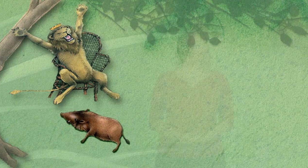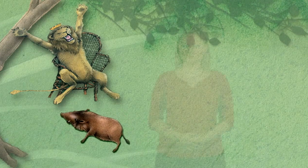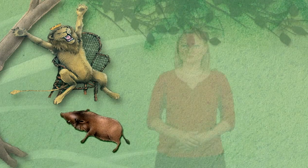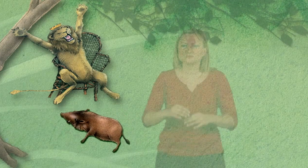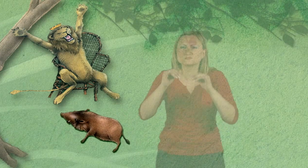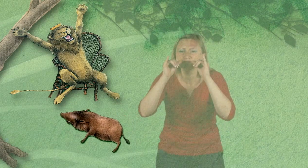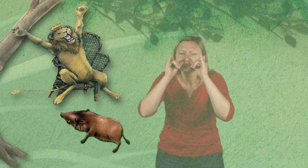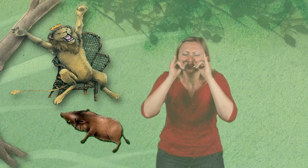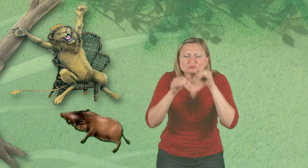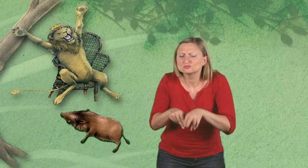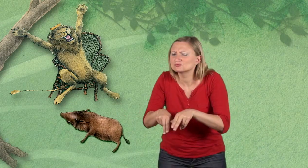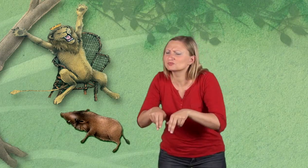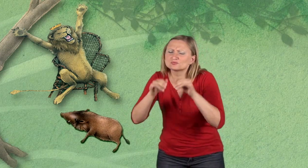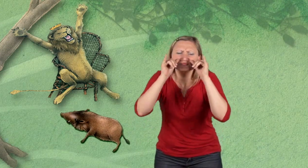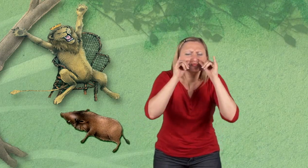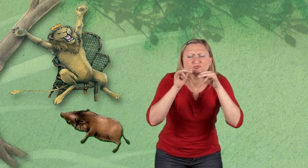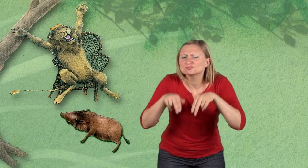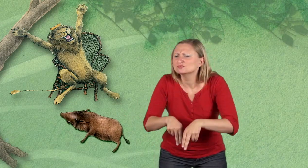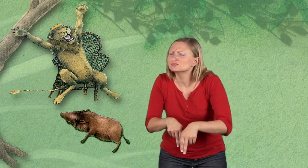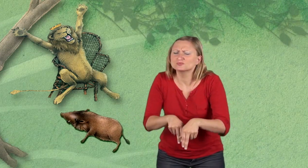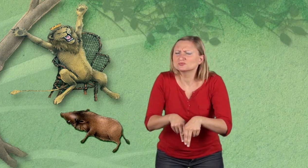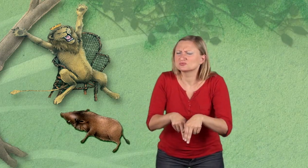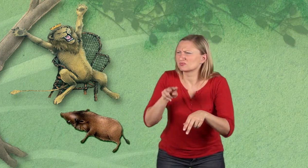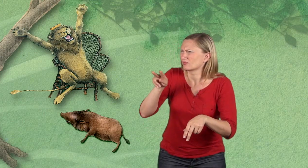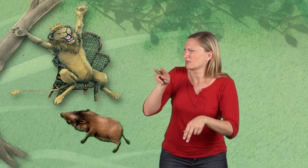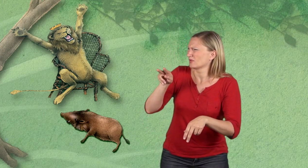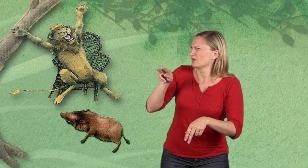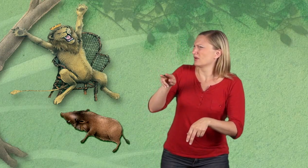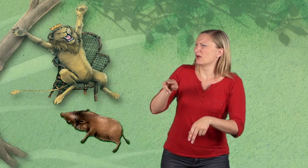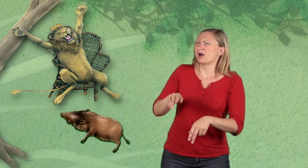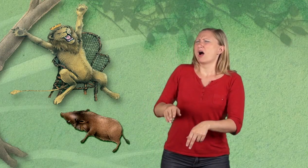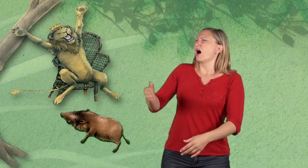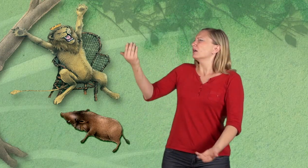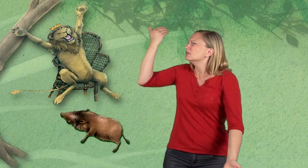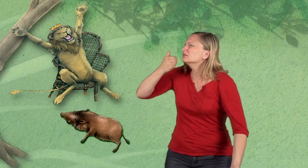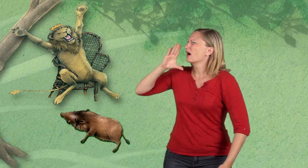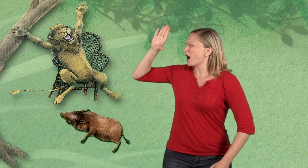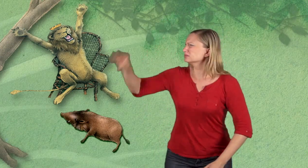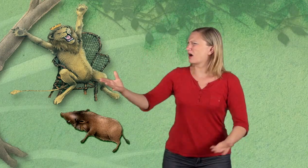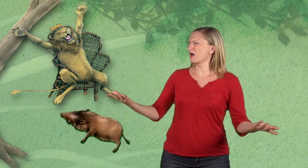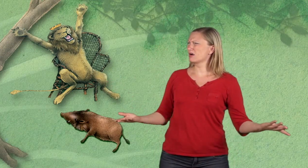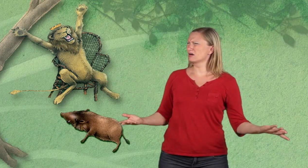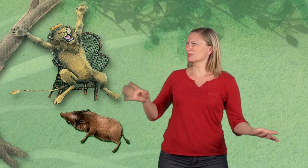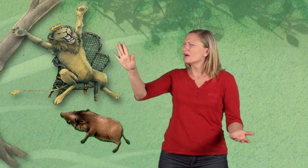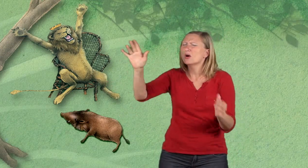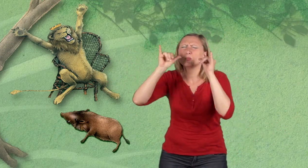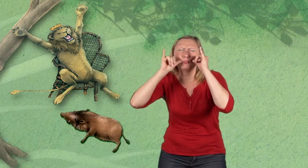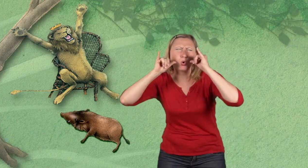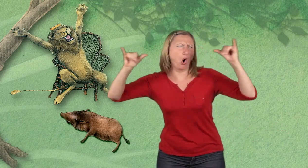Ach, halt doch die Klappe, schnauzte ein kleines Buschwein, das zufällig vorbeitrottete. Dein blödes